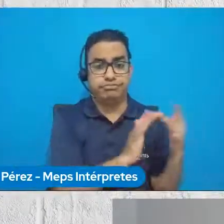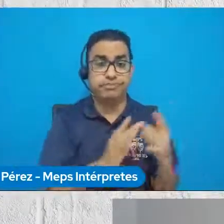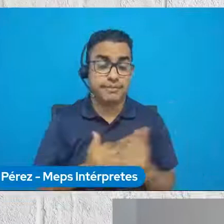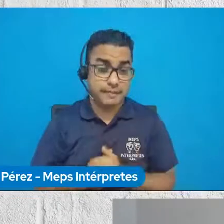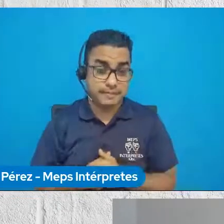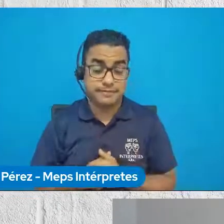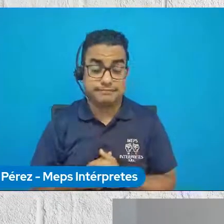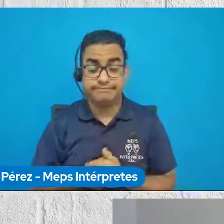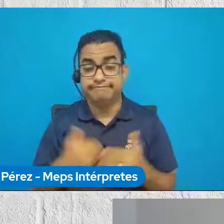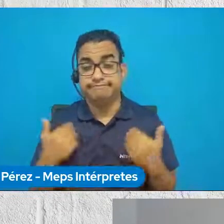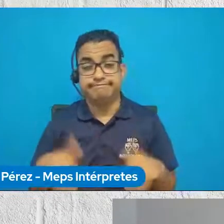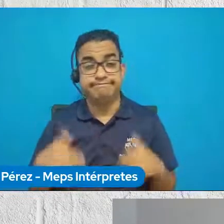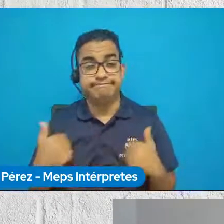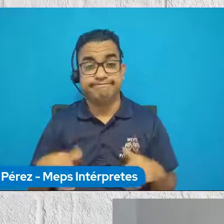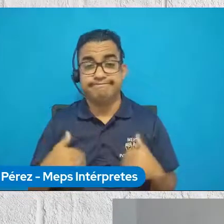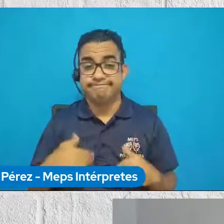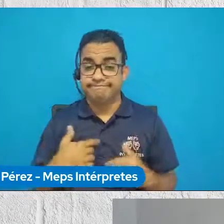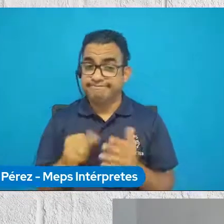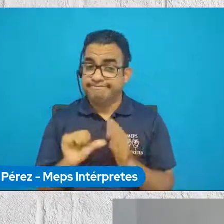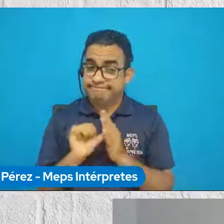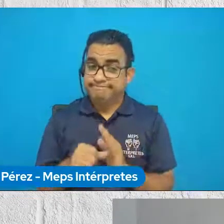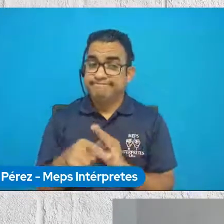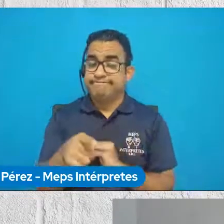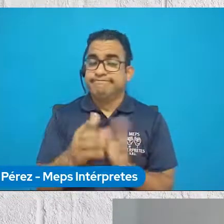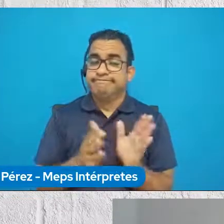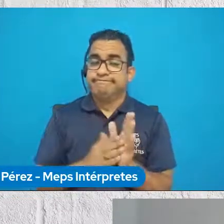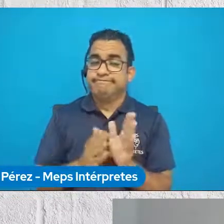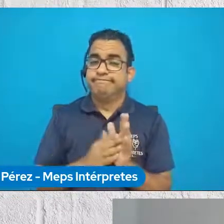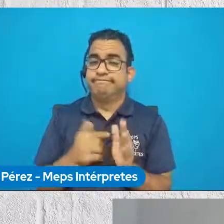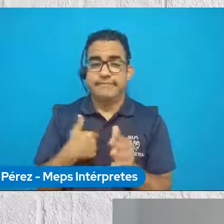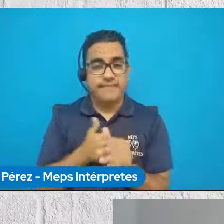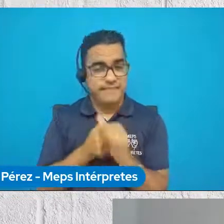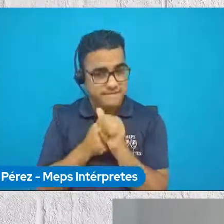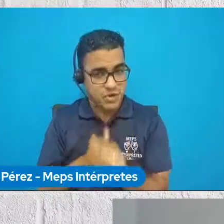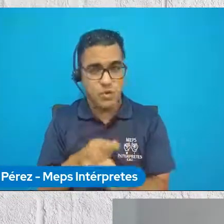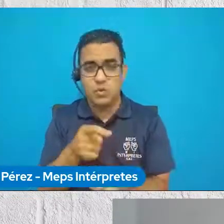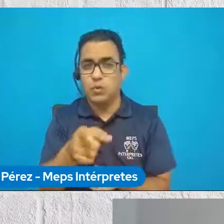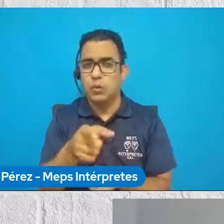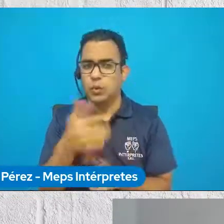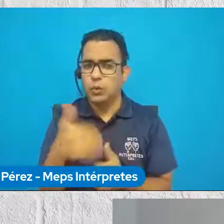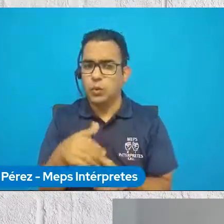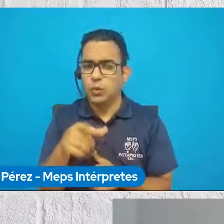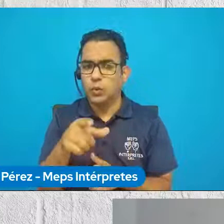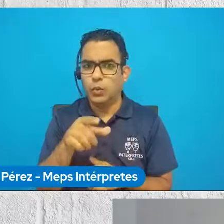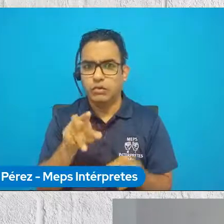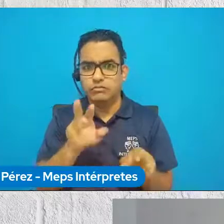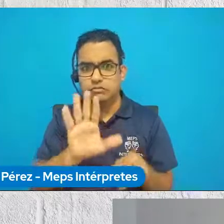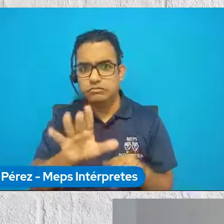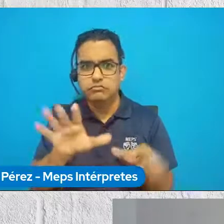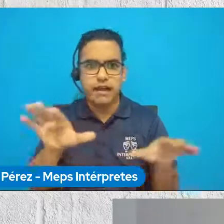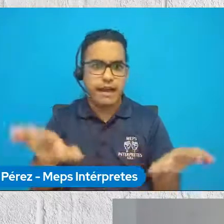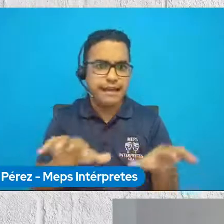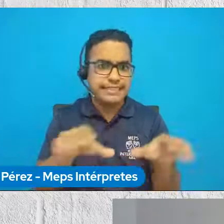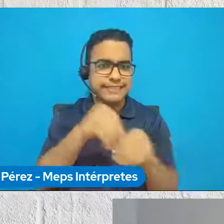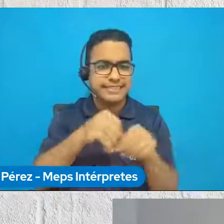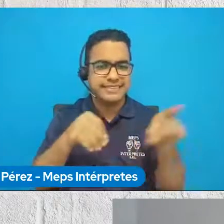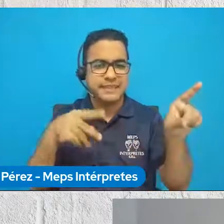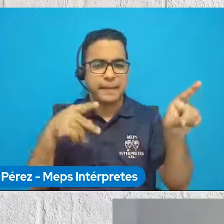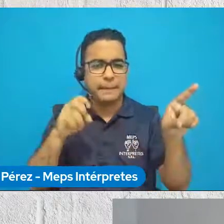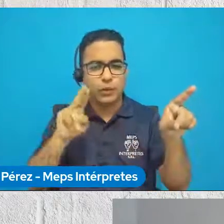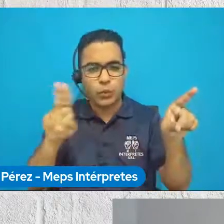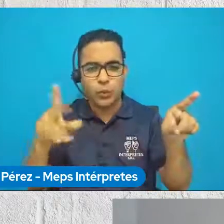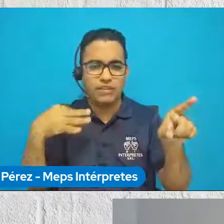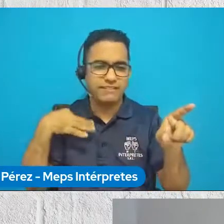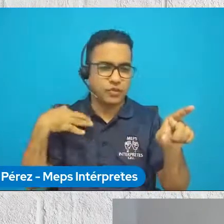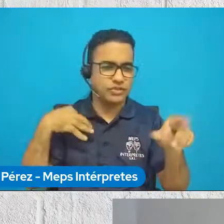Zuli, definitivamente quiero resaltar muchísimo porque yo he seguido y sigo muy pendiente de todas las actividades de los